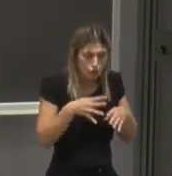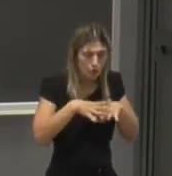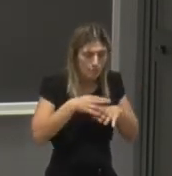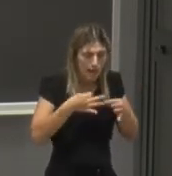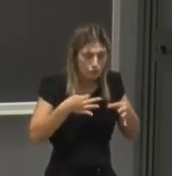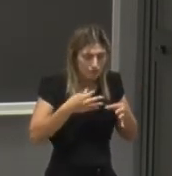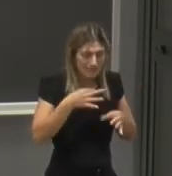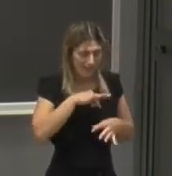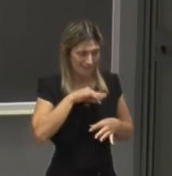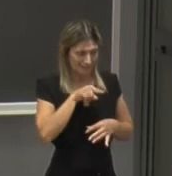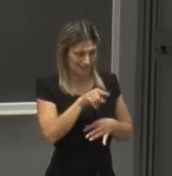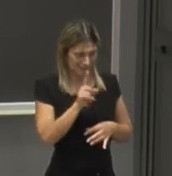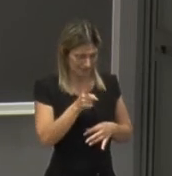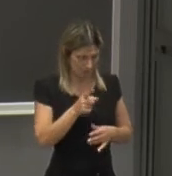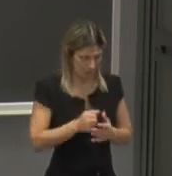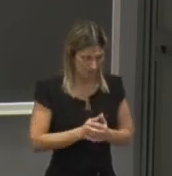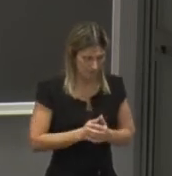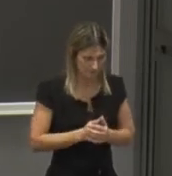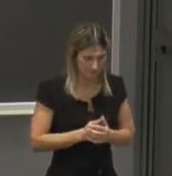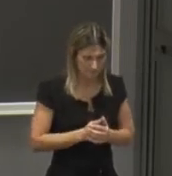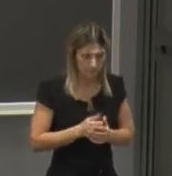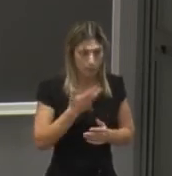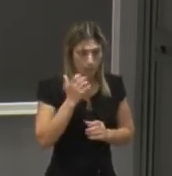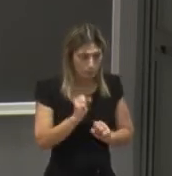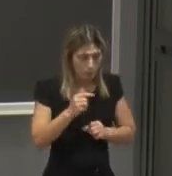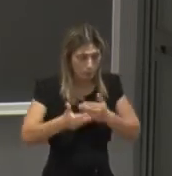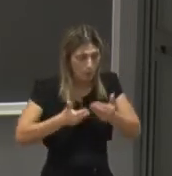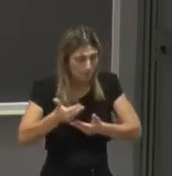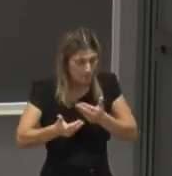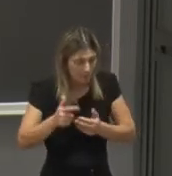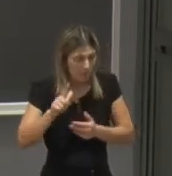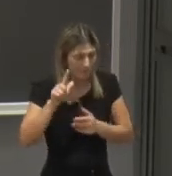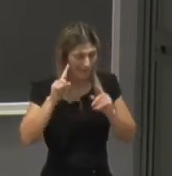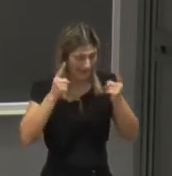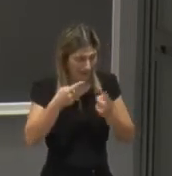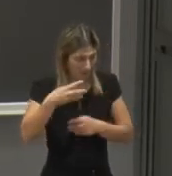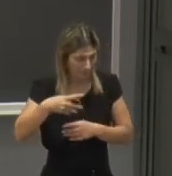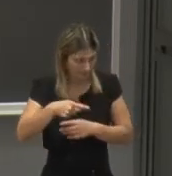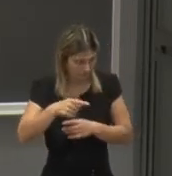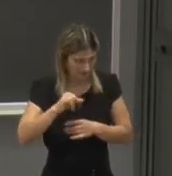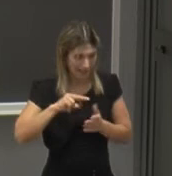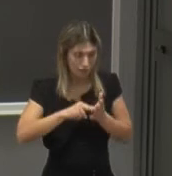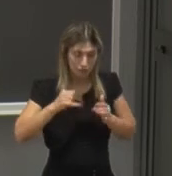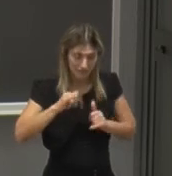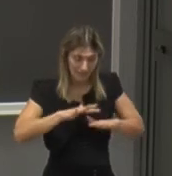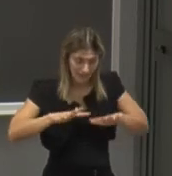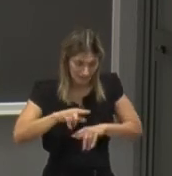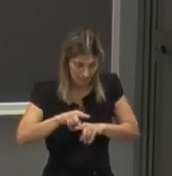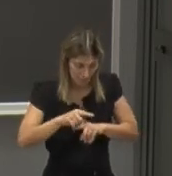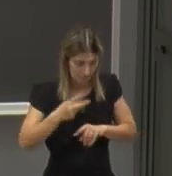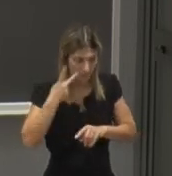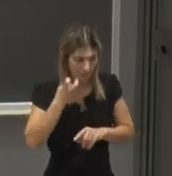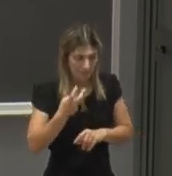interessa potrete diciamo appunto proseguire o con la laurea magistrale in ingegneria informatica che prevede due